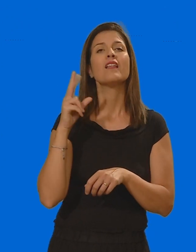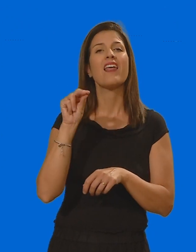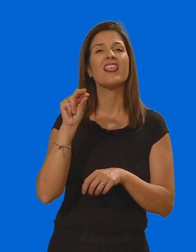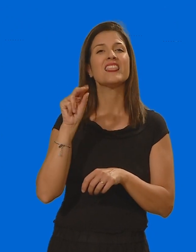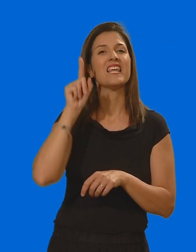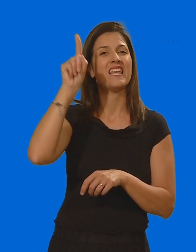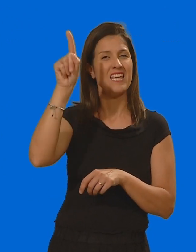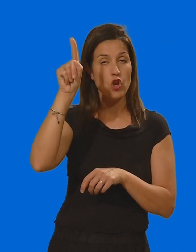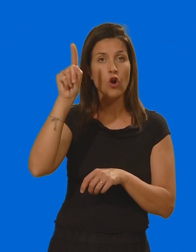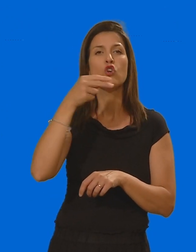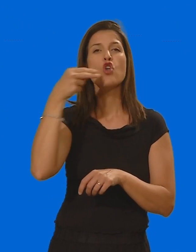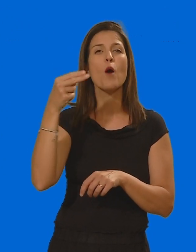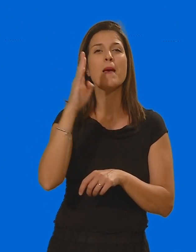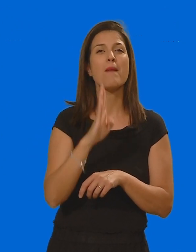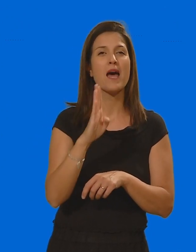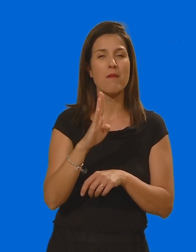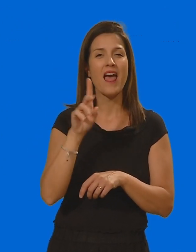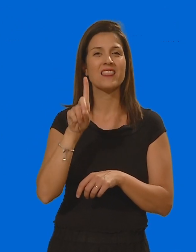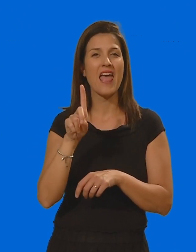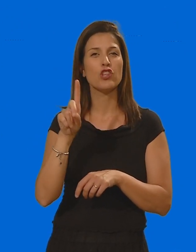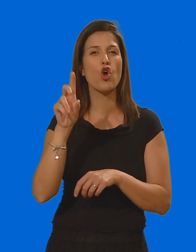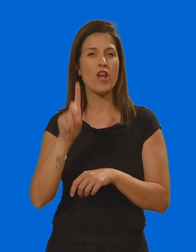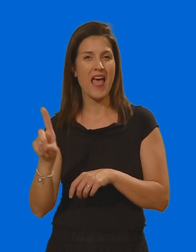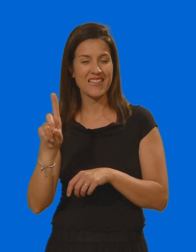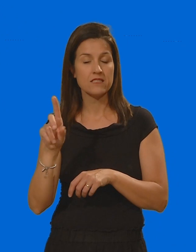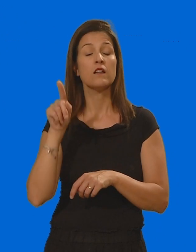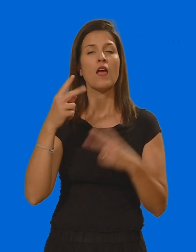Barbara De Donatis viveva in provincia di Brescia con la famiglia